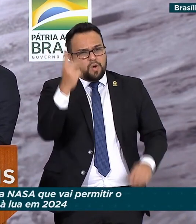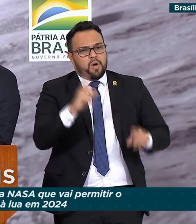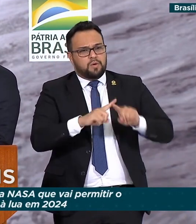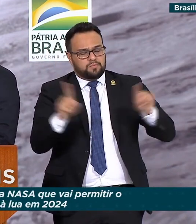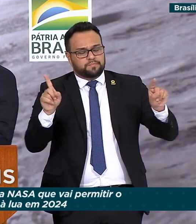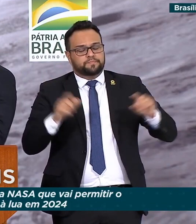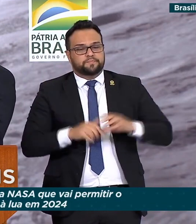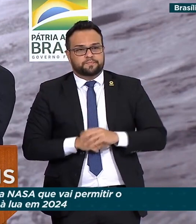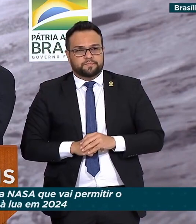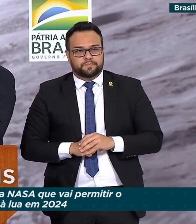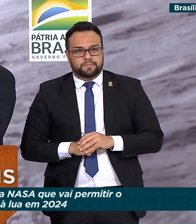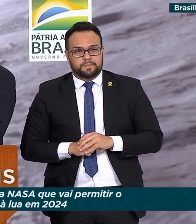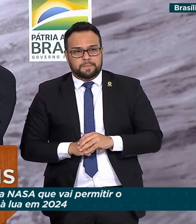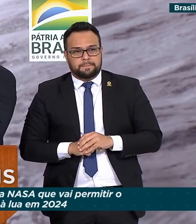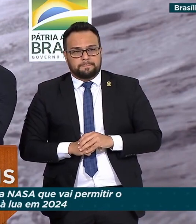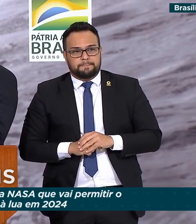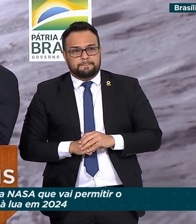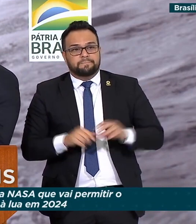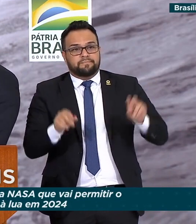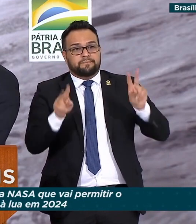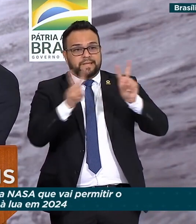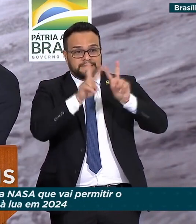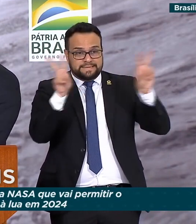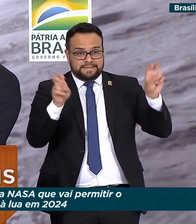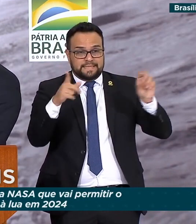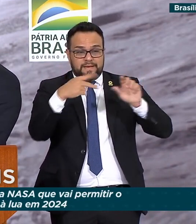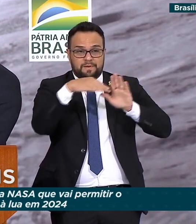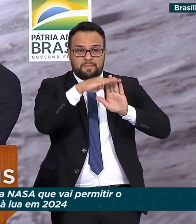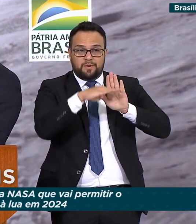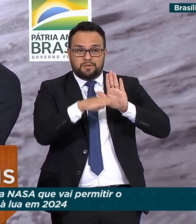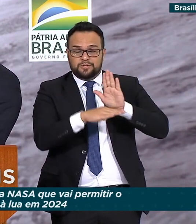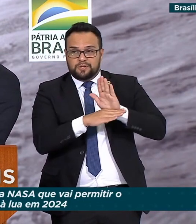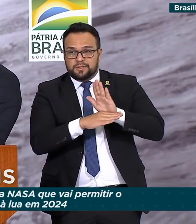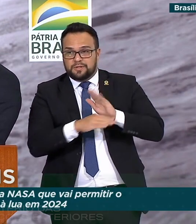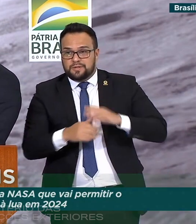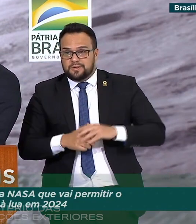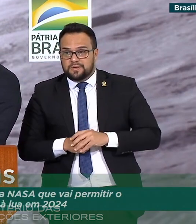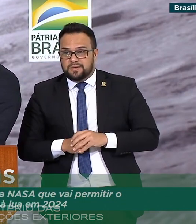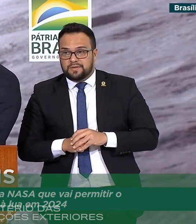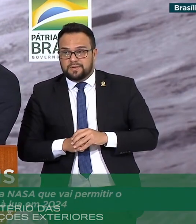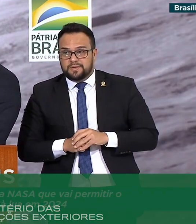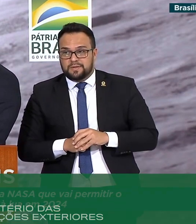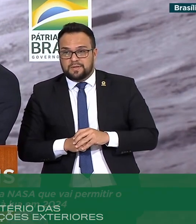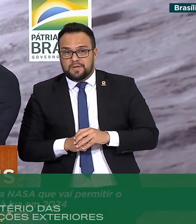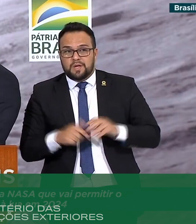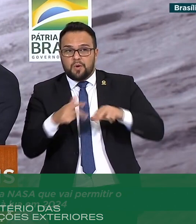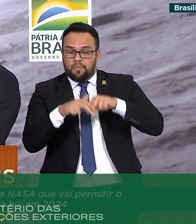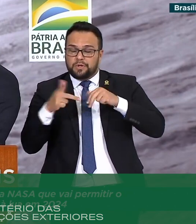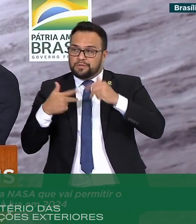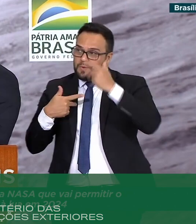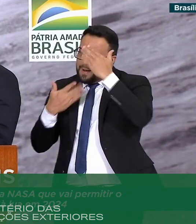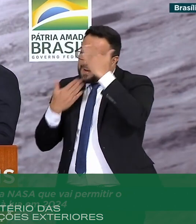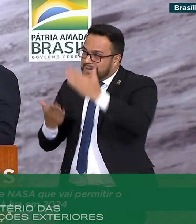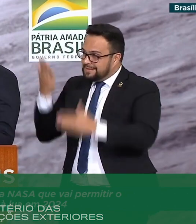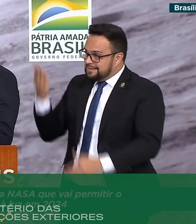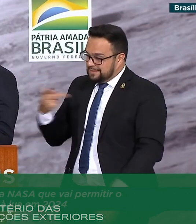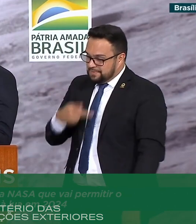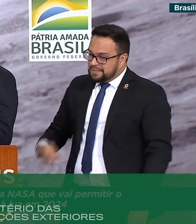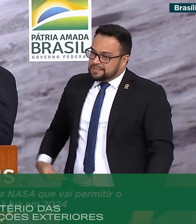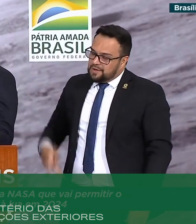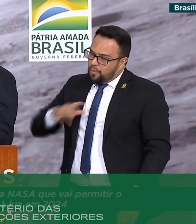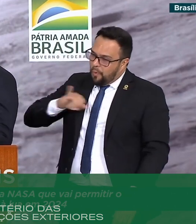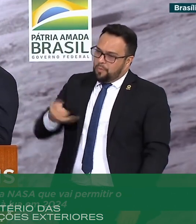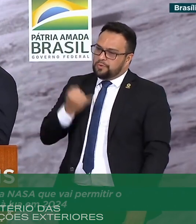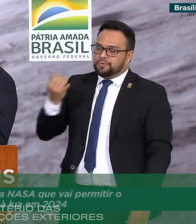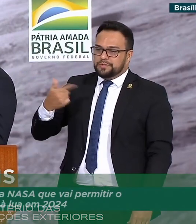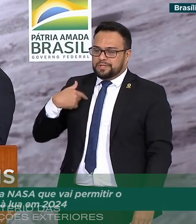assunto aqui, nesse tema aqui do projeto Artemis. E por isso que eu tenho que agradecer a vossa excelência pela oportunidade